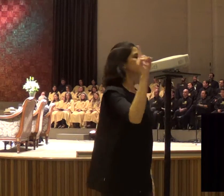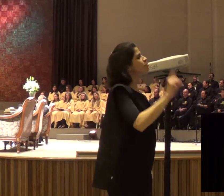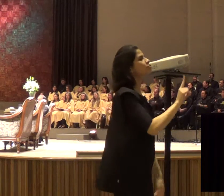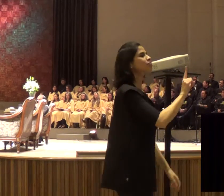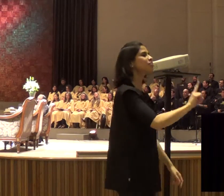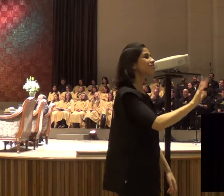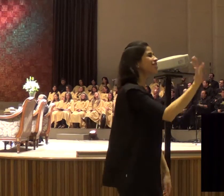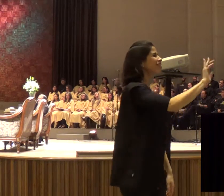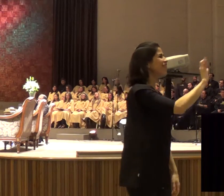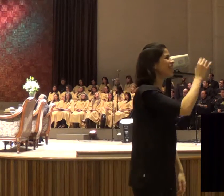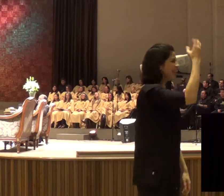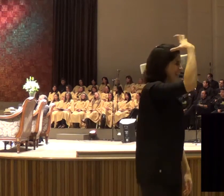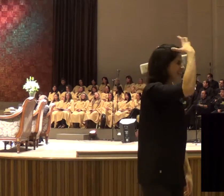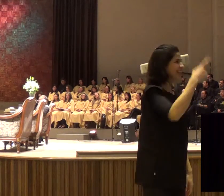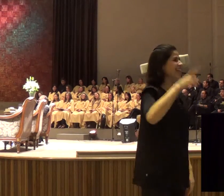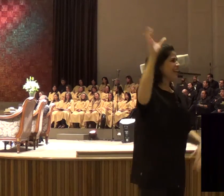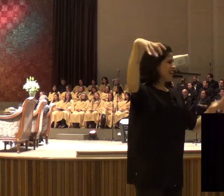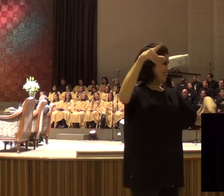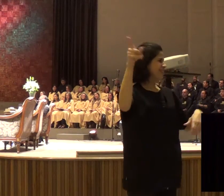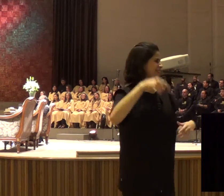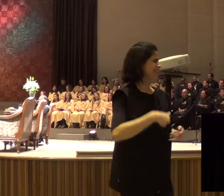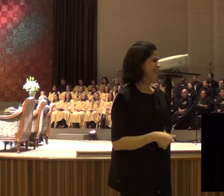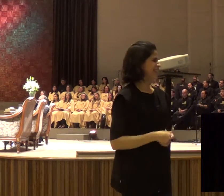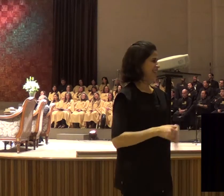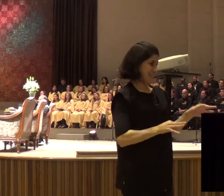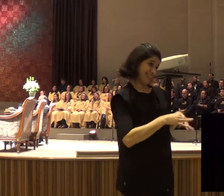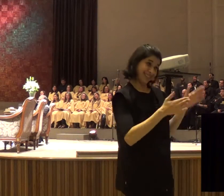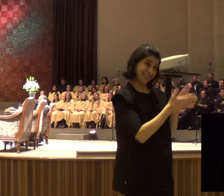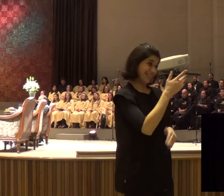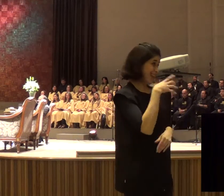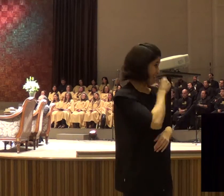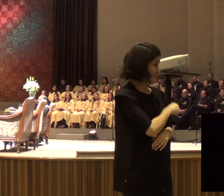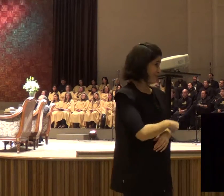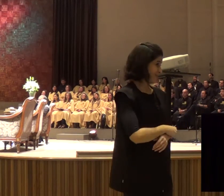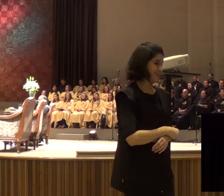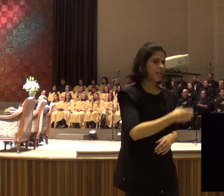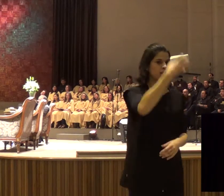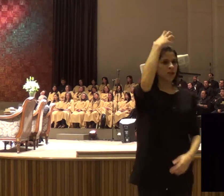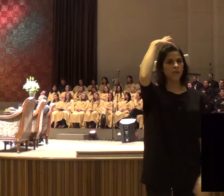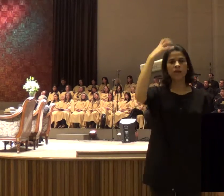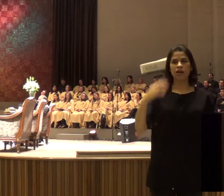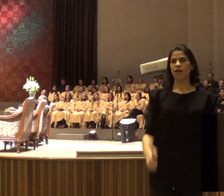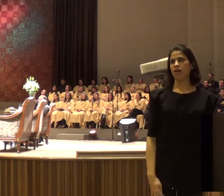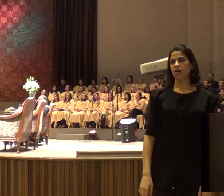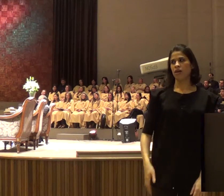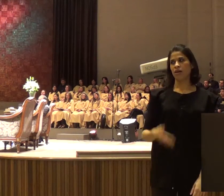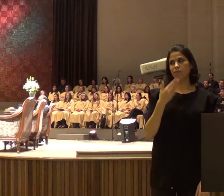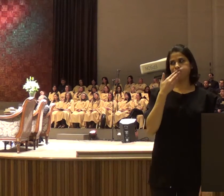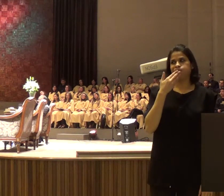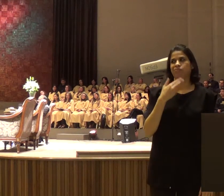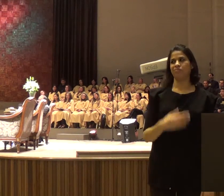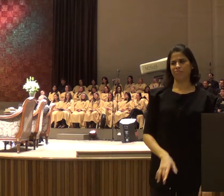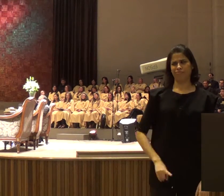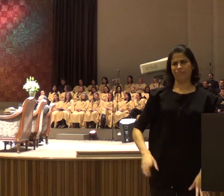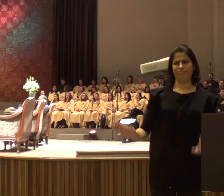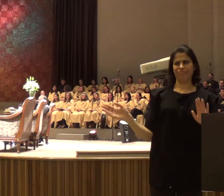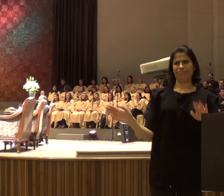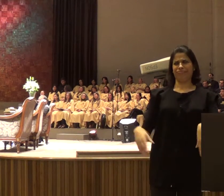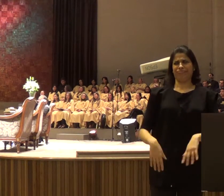e vai acontecer exatamente isso, Deus às vezes, coloca, ele na sua